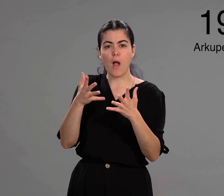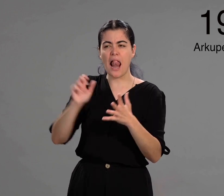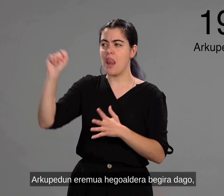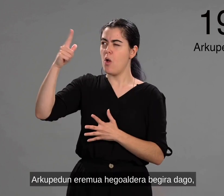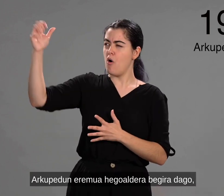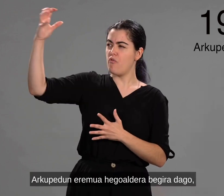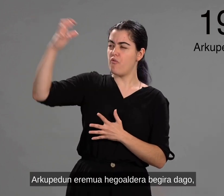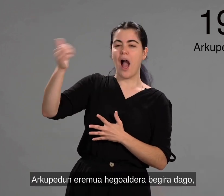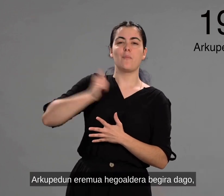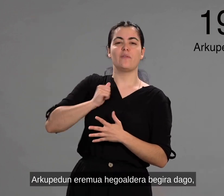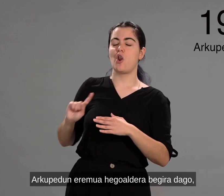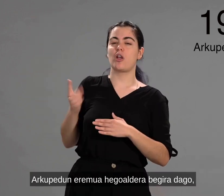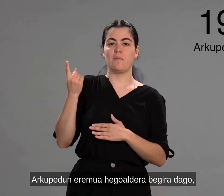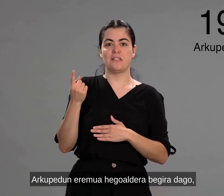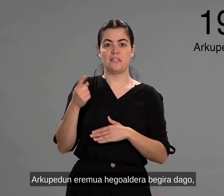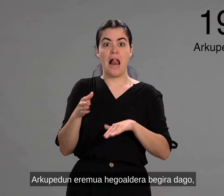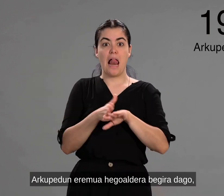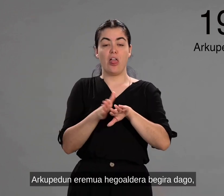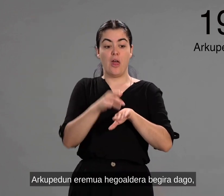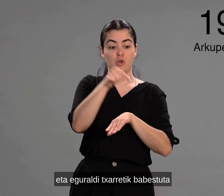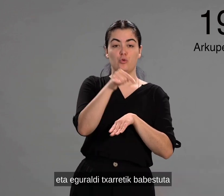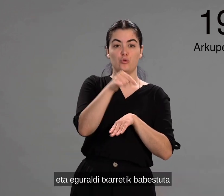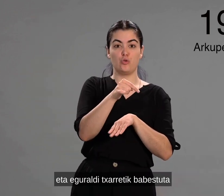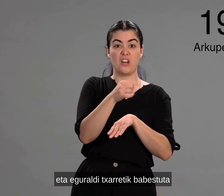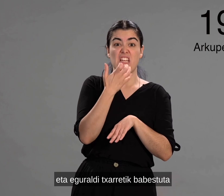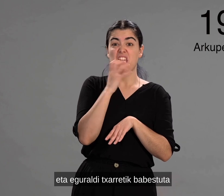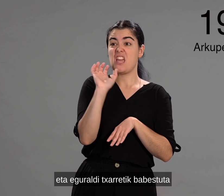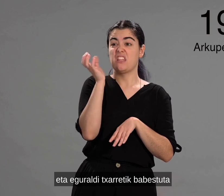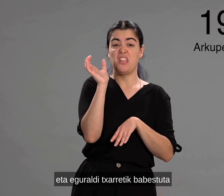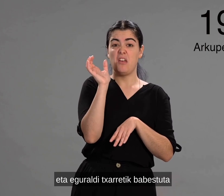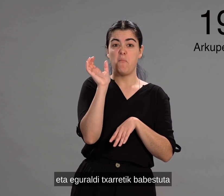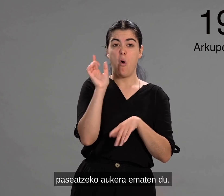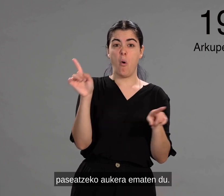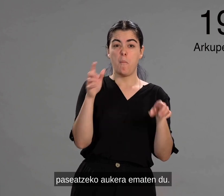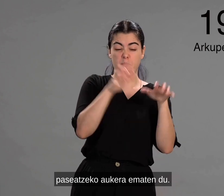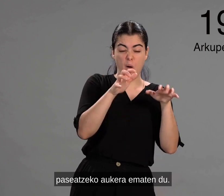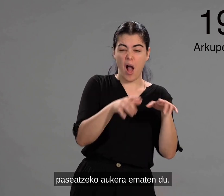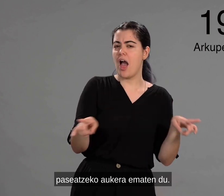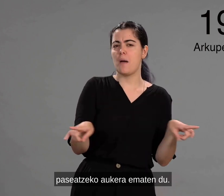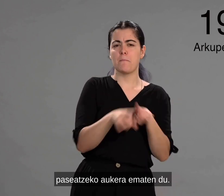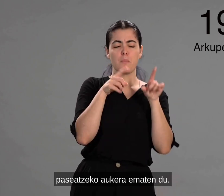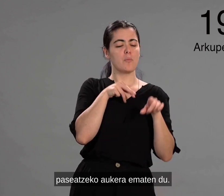Harkupedun eremua egoaldera begiradago eta eguraldi txarretik babestuta paseatzeko aukera ematen du.